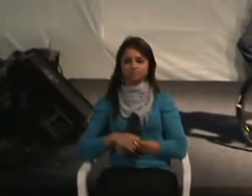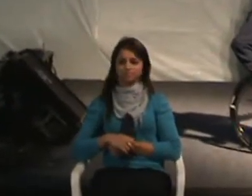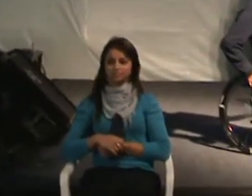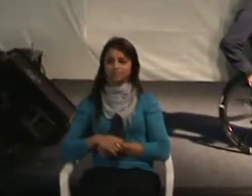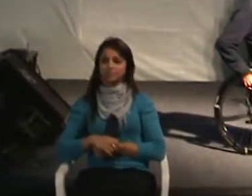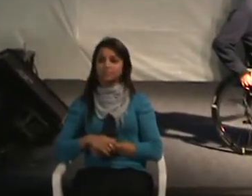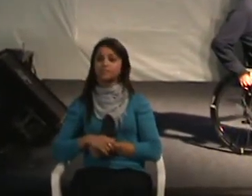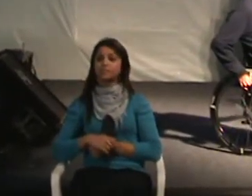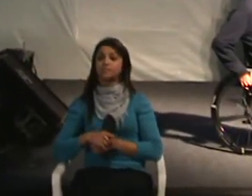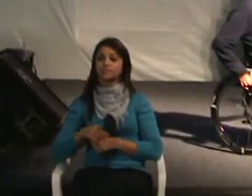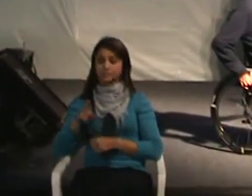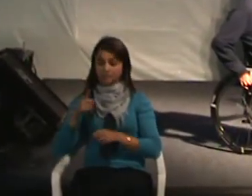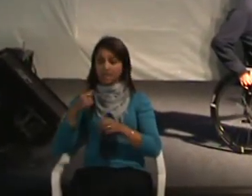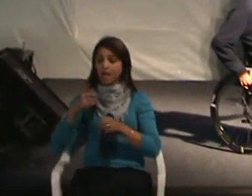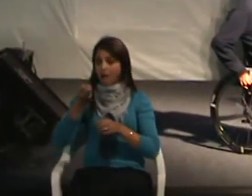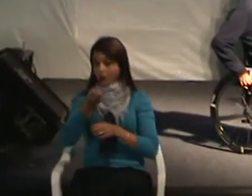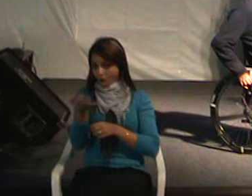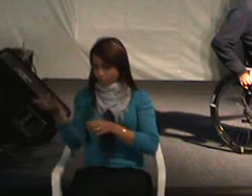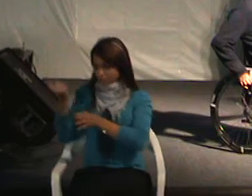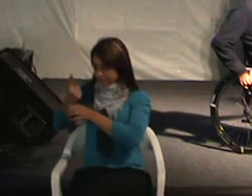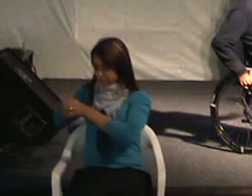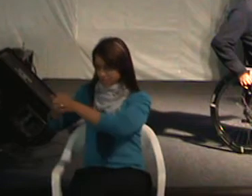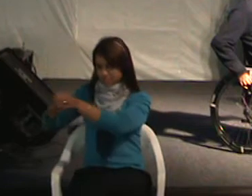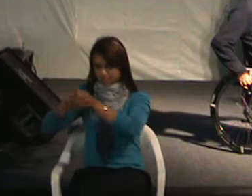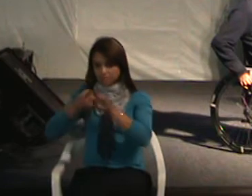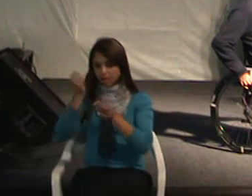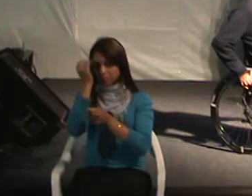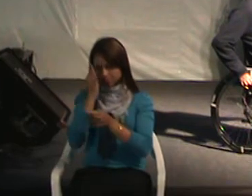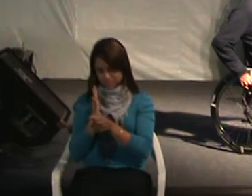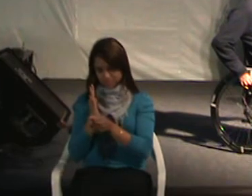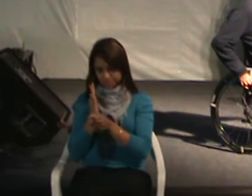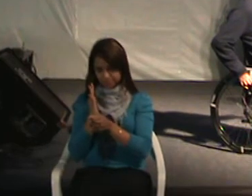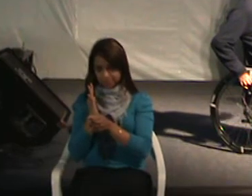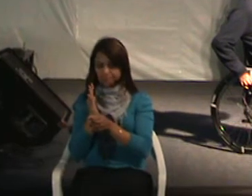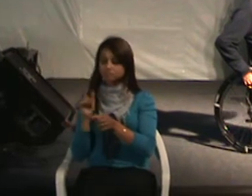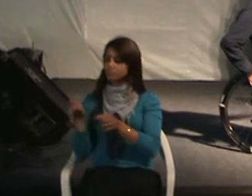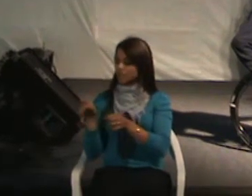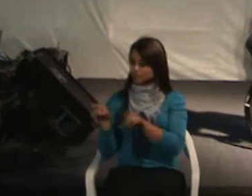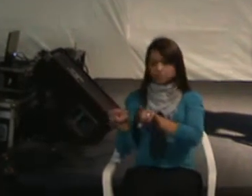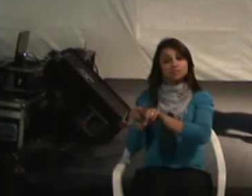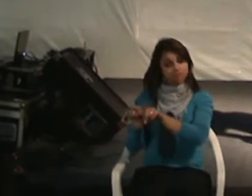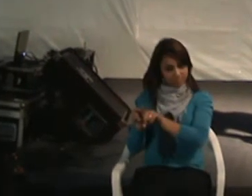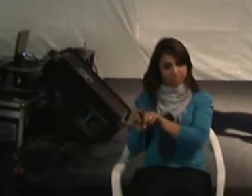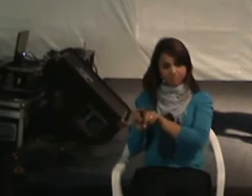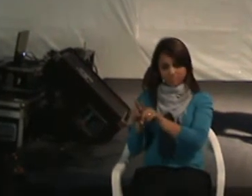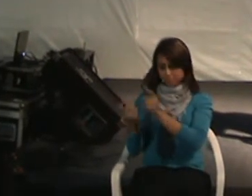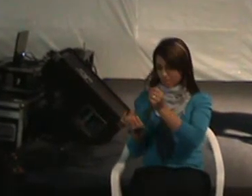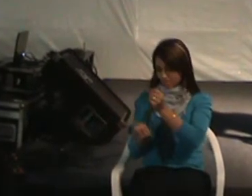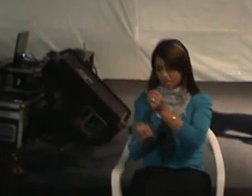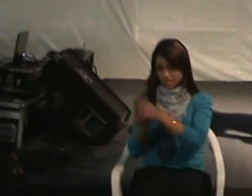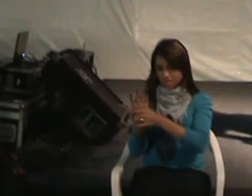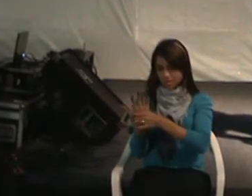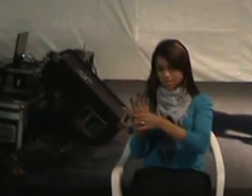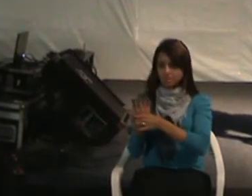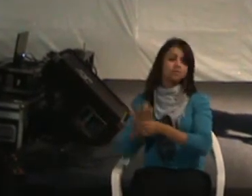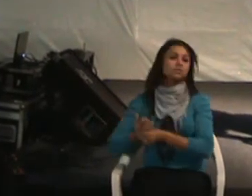outros municípios brasileiros estão já criando, a